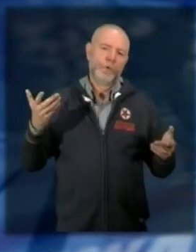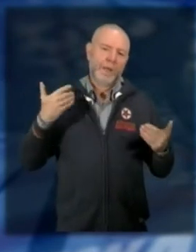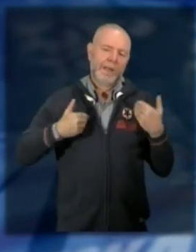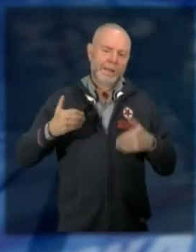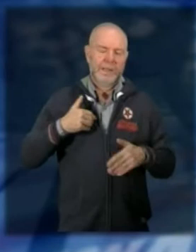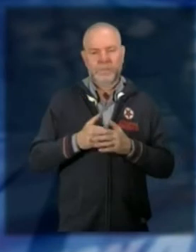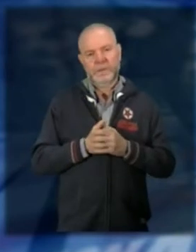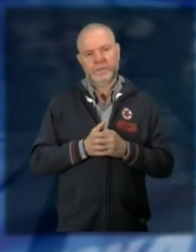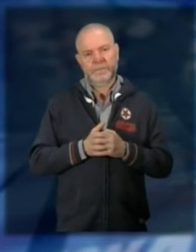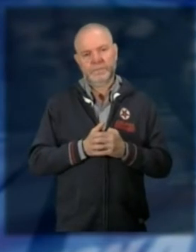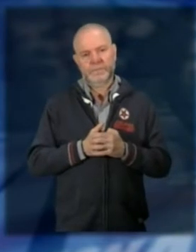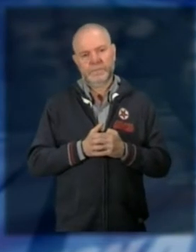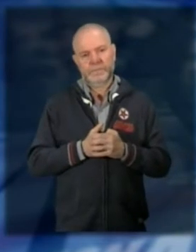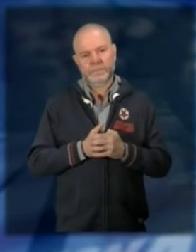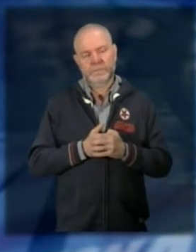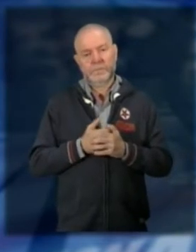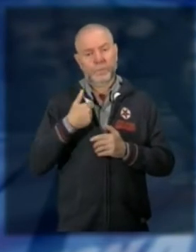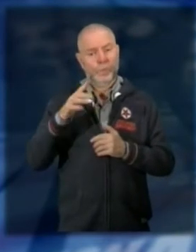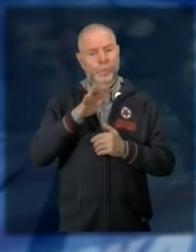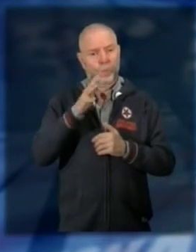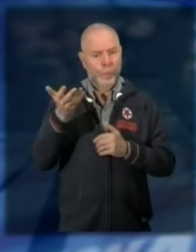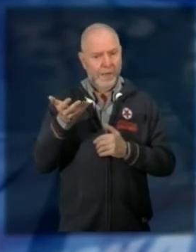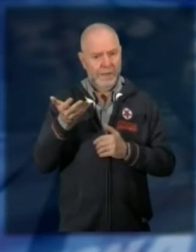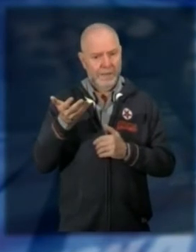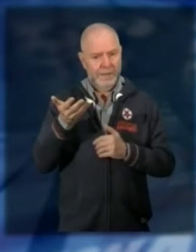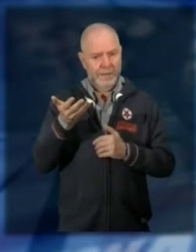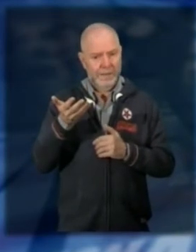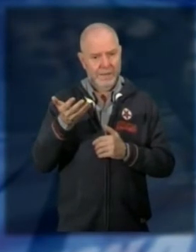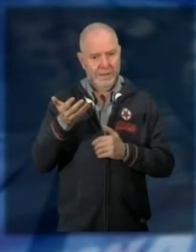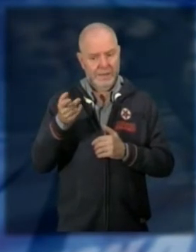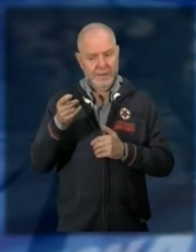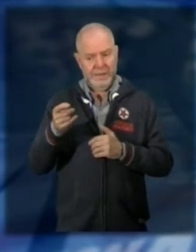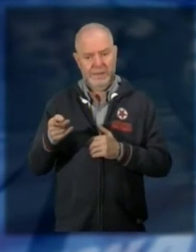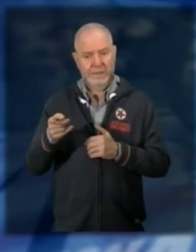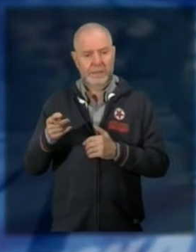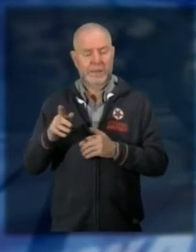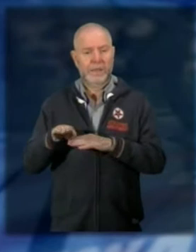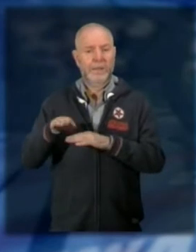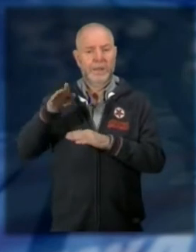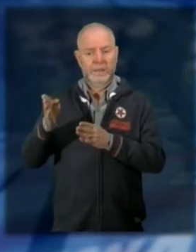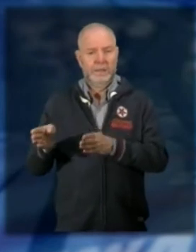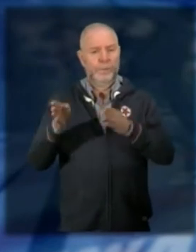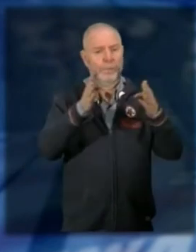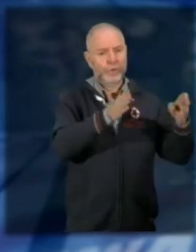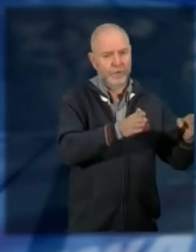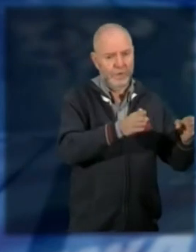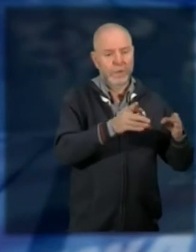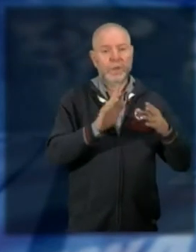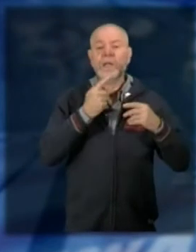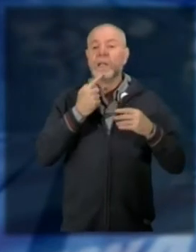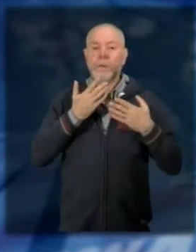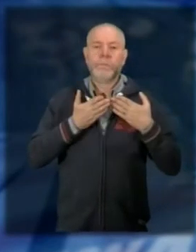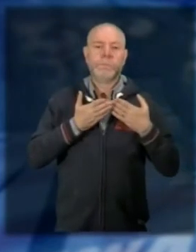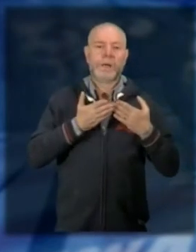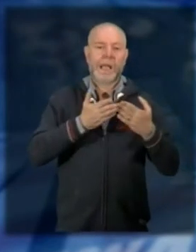handicap un'altra precisa nostra richiesta è quella di spostare l'elevatore davanti a Salera 16 che consente l'accesso in barca ai disabili